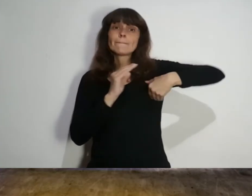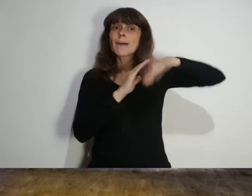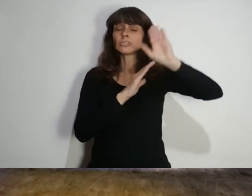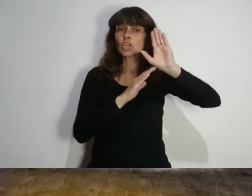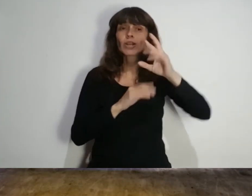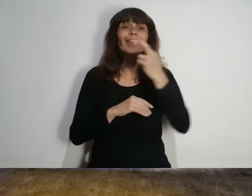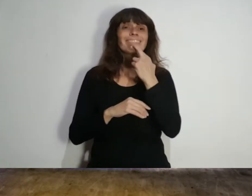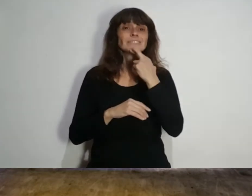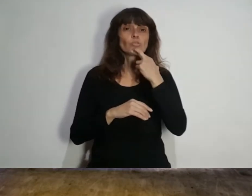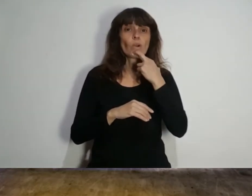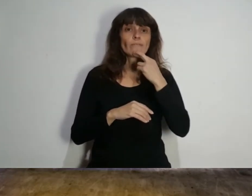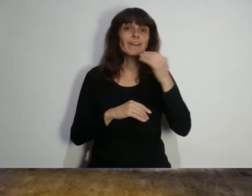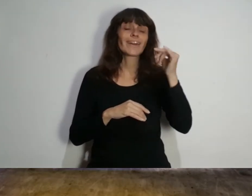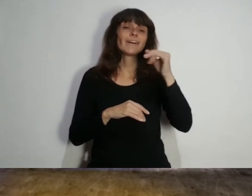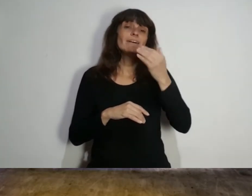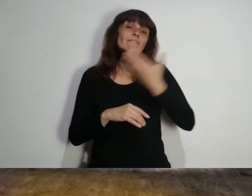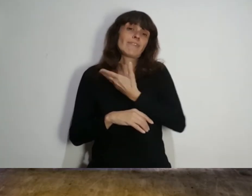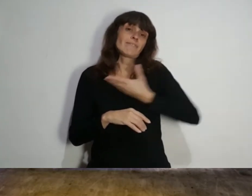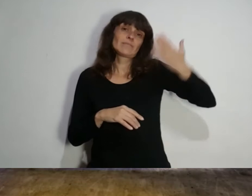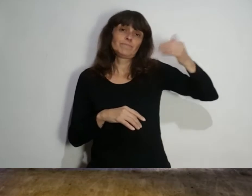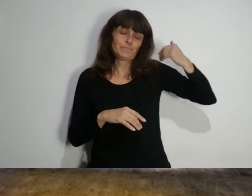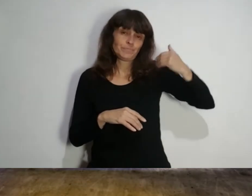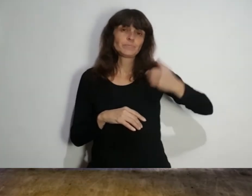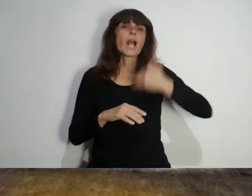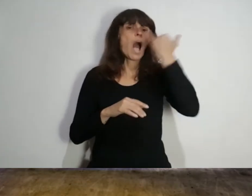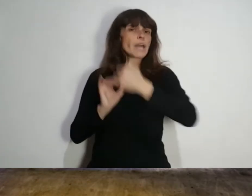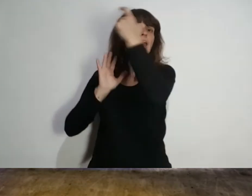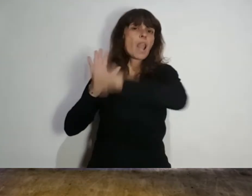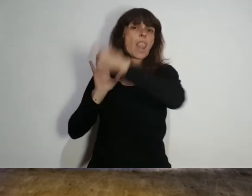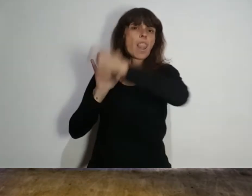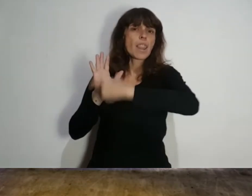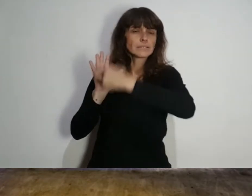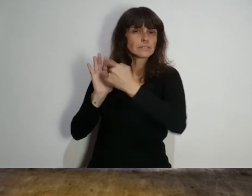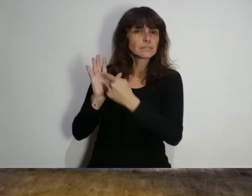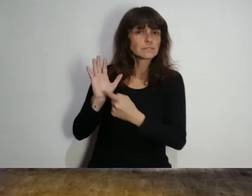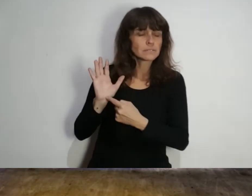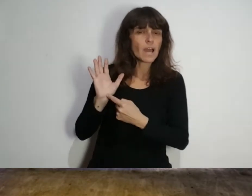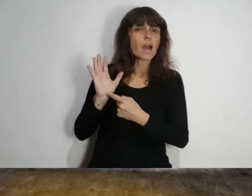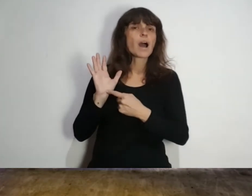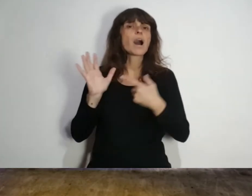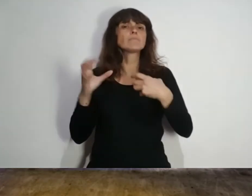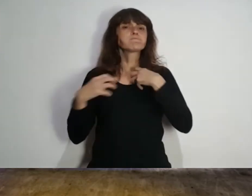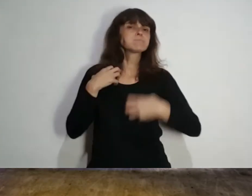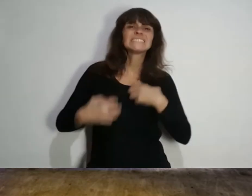mayor desde el 19 de febrero. Se han divulgado una lista de las manifestaciones más